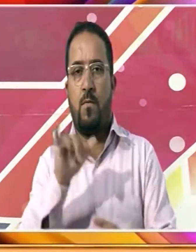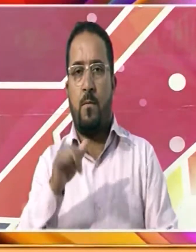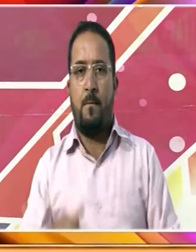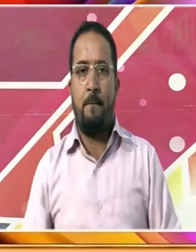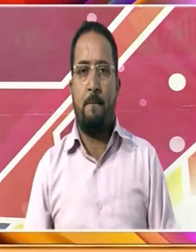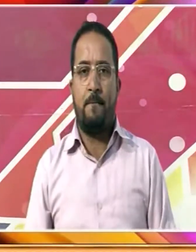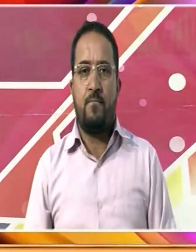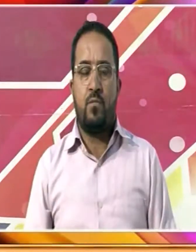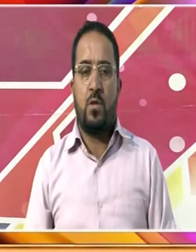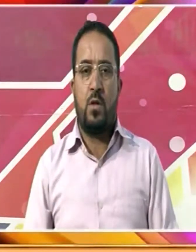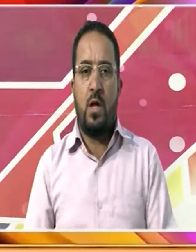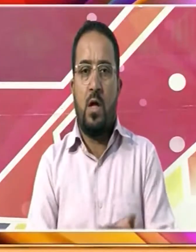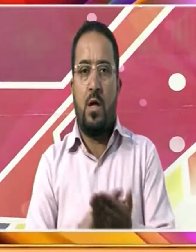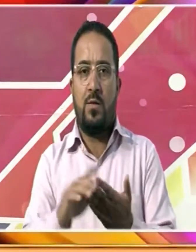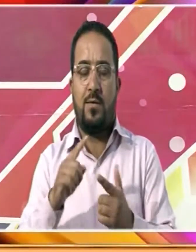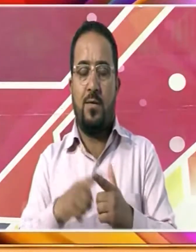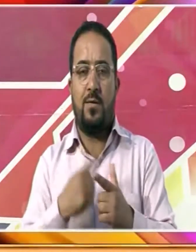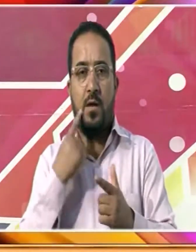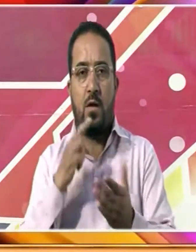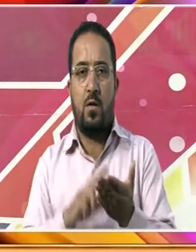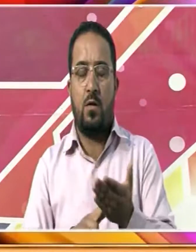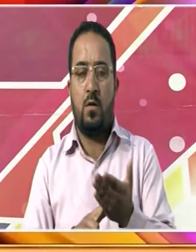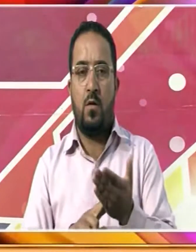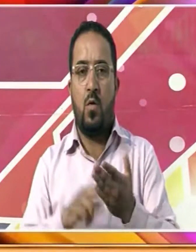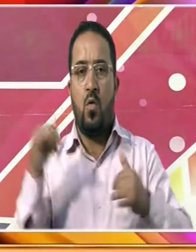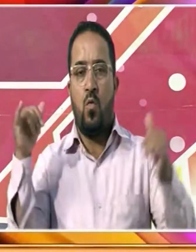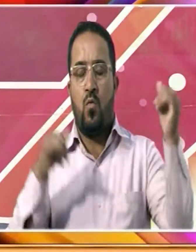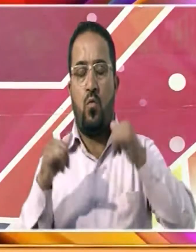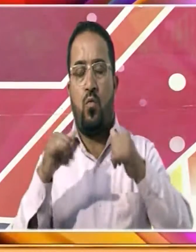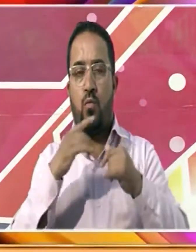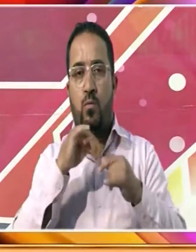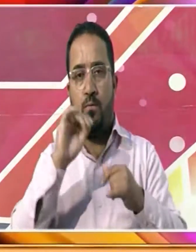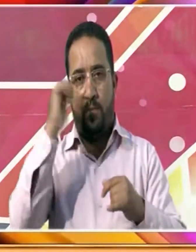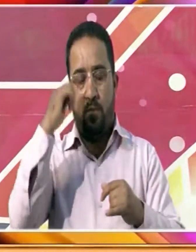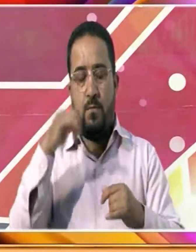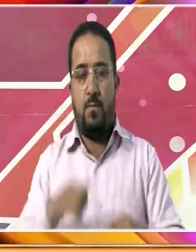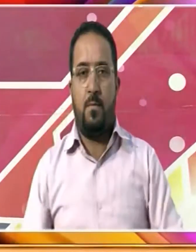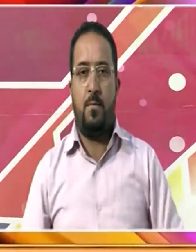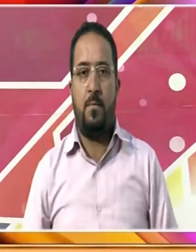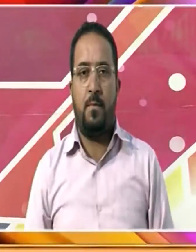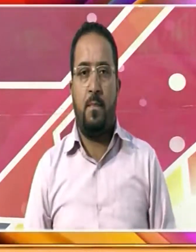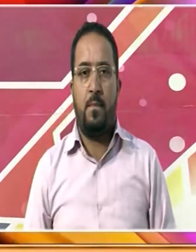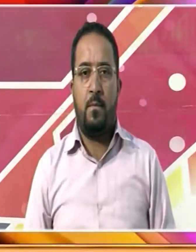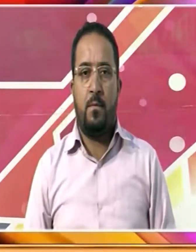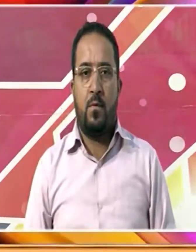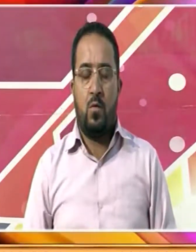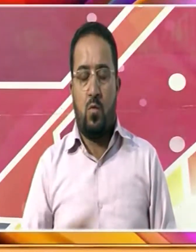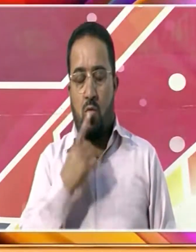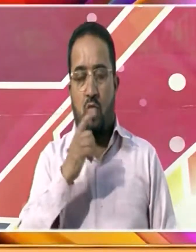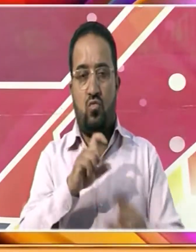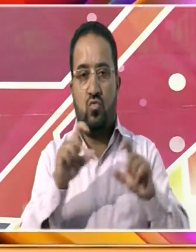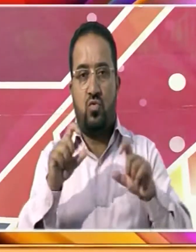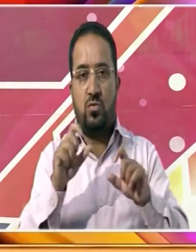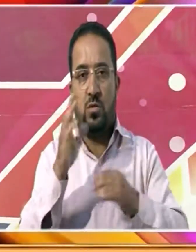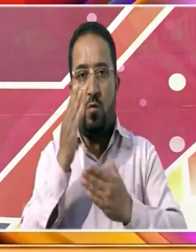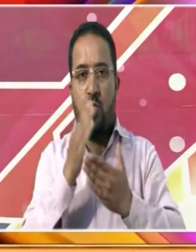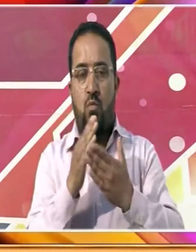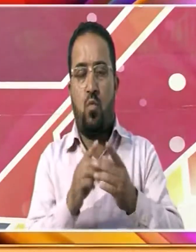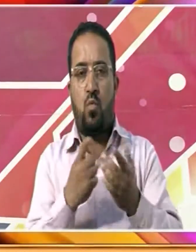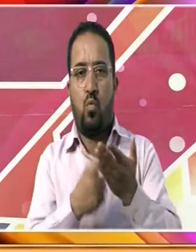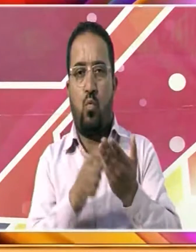حج ہاؤس سری نگر اور ائرپورٹ پر آزمین کی روانگی کے حوالے سے معقول انتظامات کیے گئے ہیں